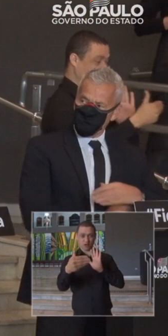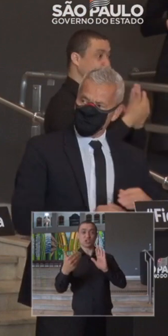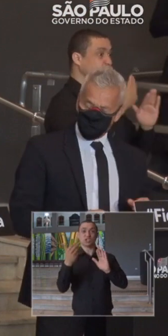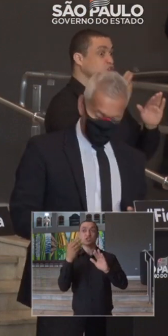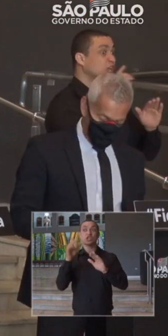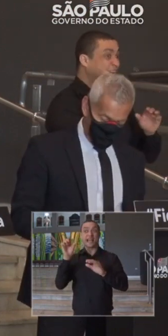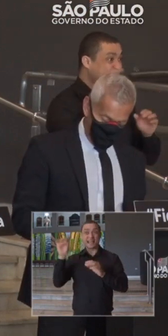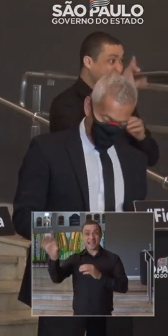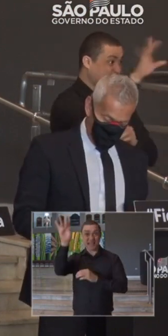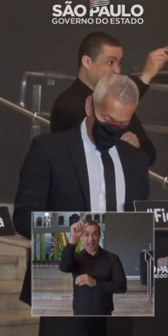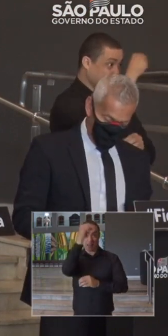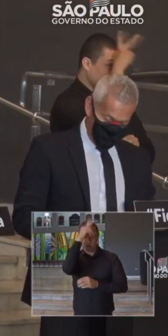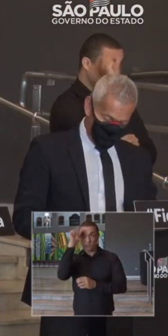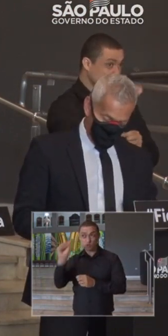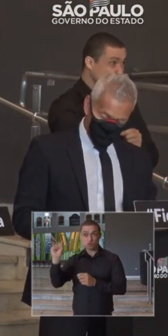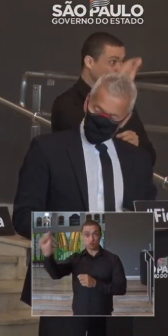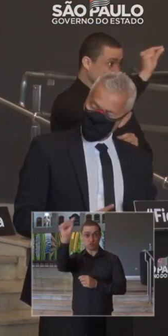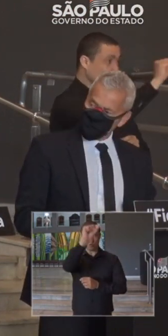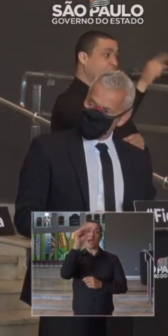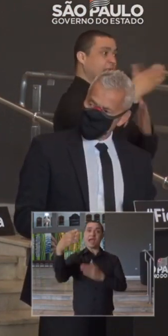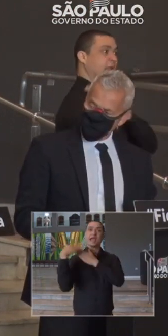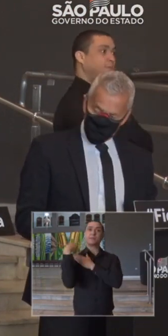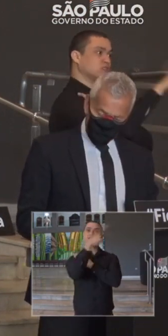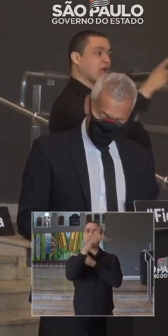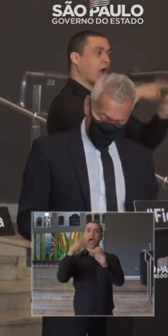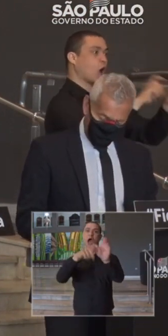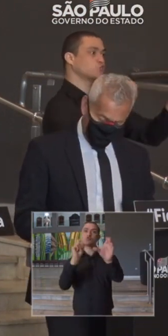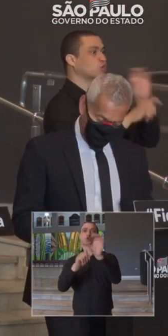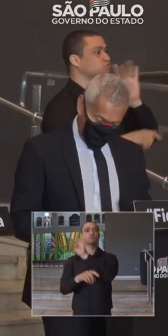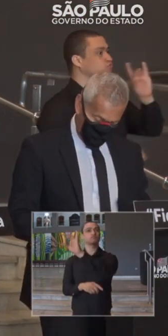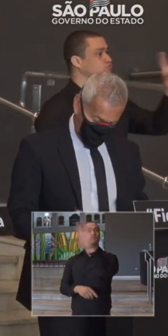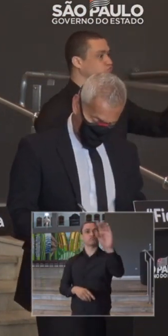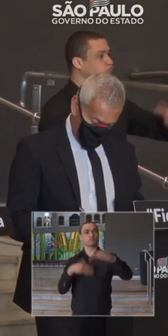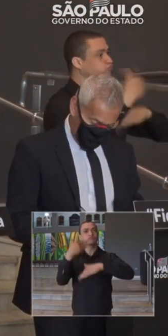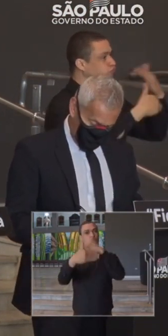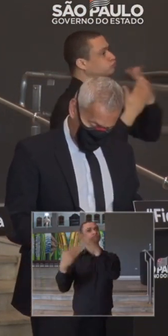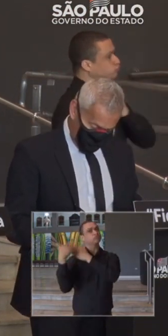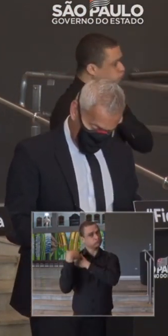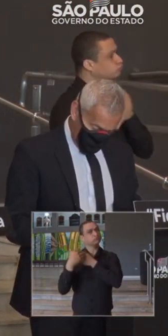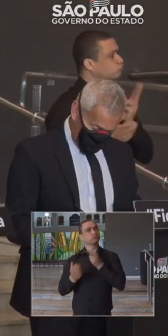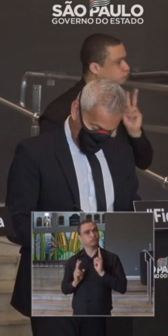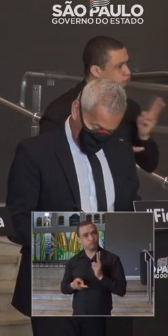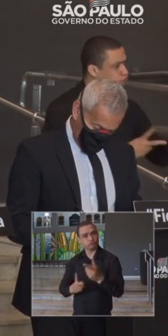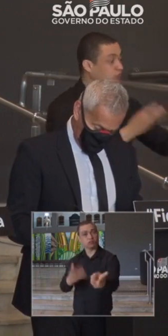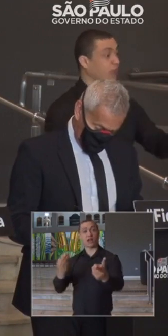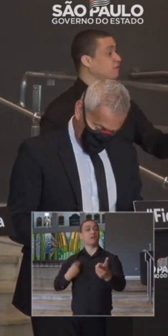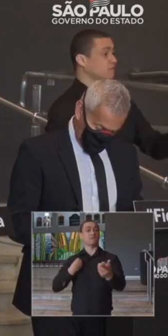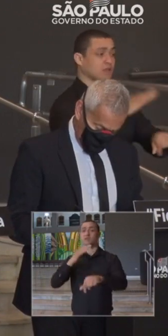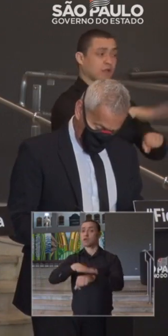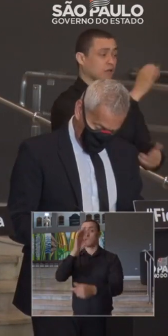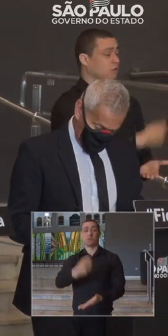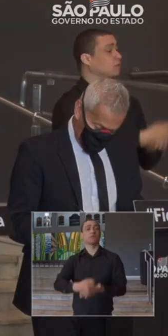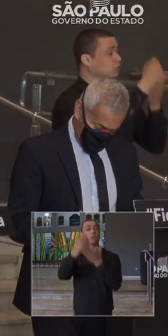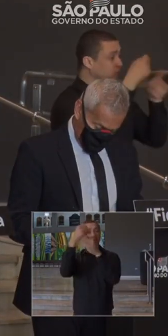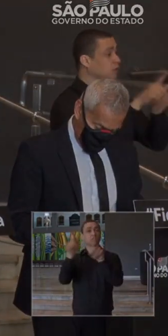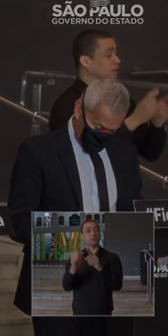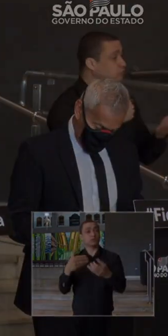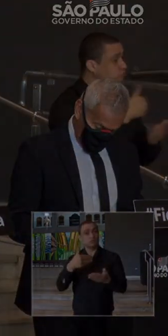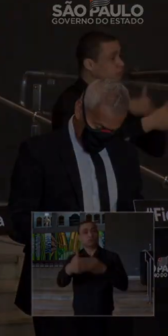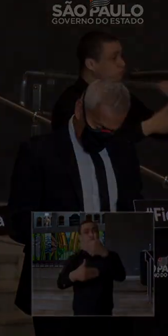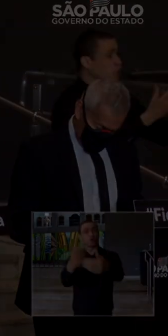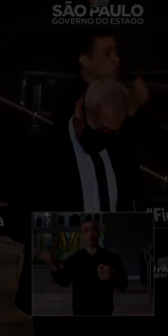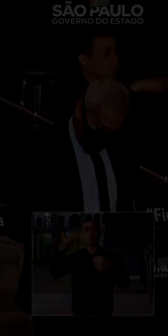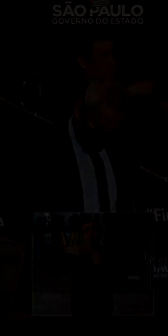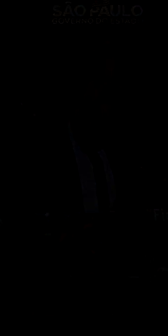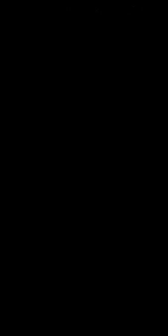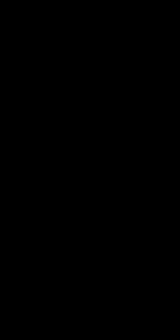gestores municipais sejam responsáveis por esse processo, nós vamos seguir em frente, salvando mais vidas e retomando aqui o nosso Estado